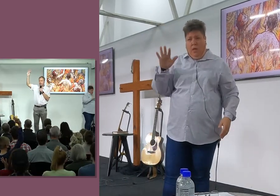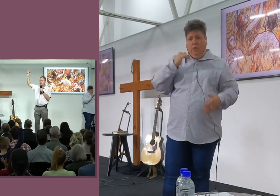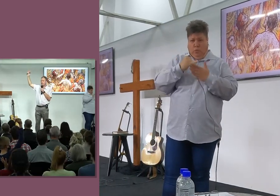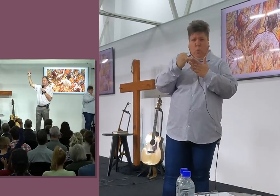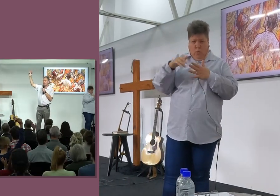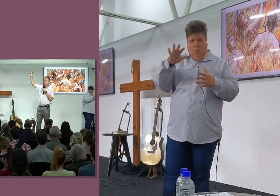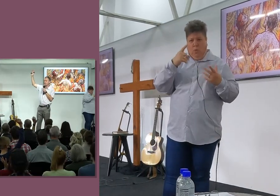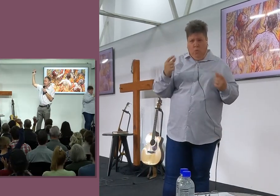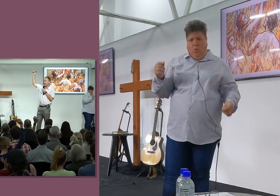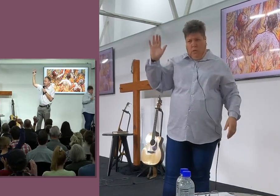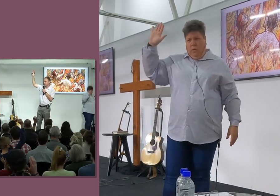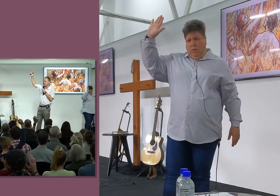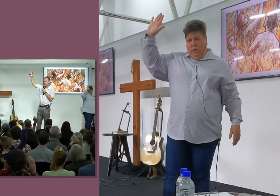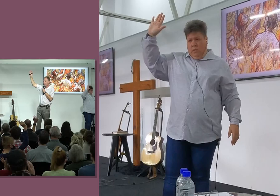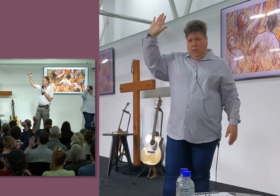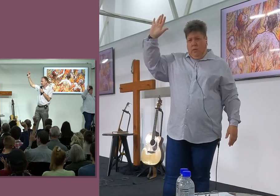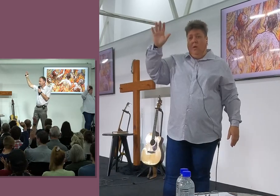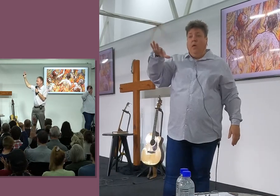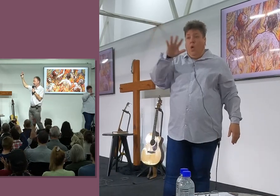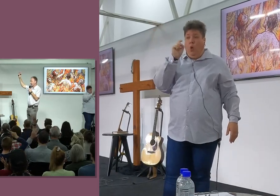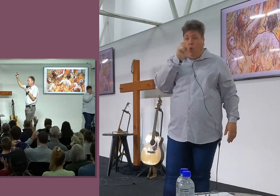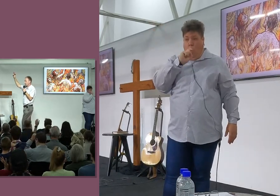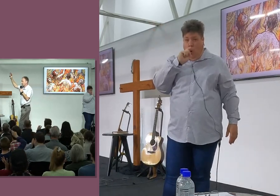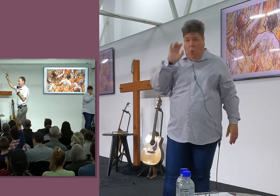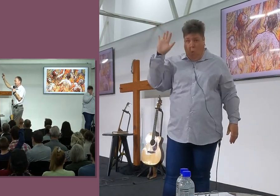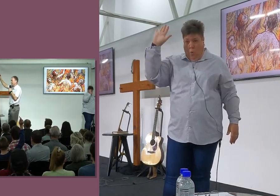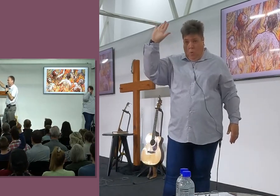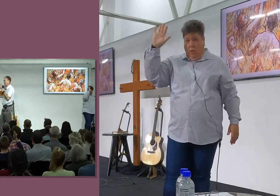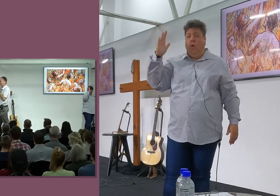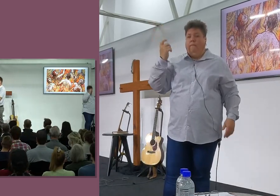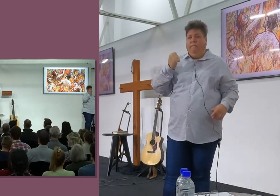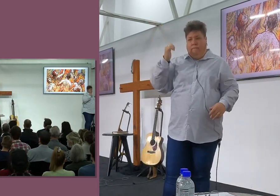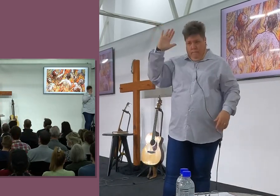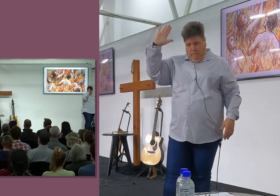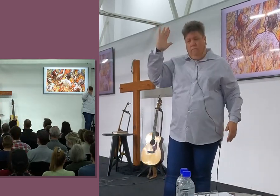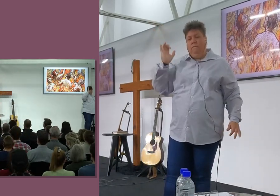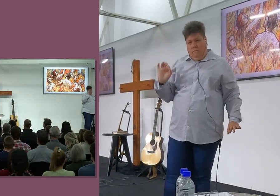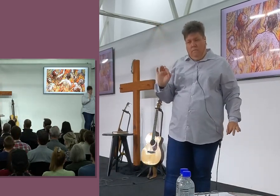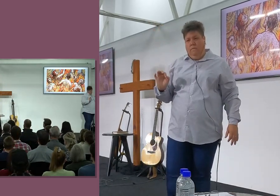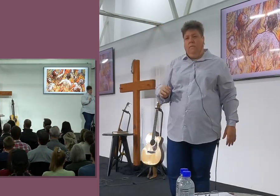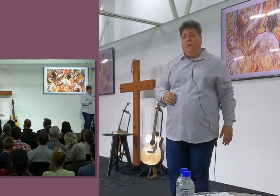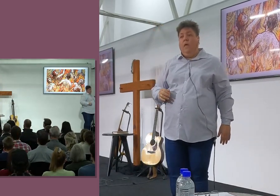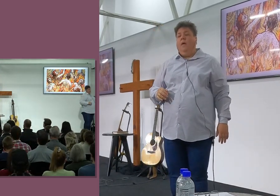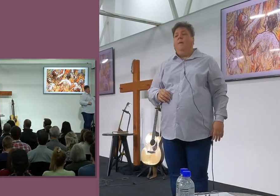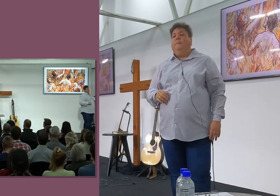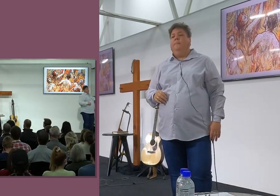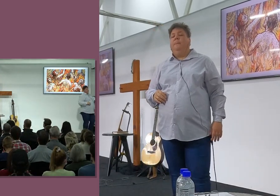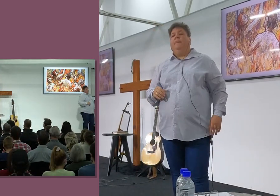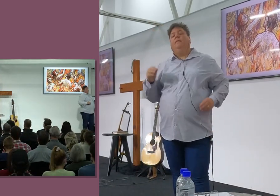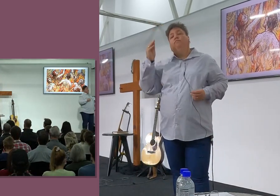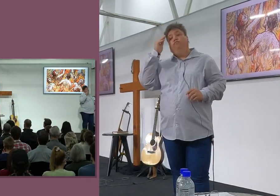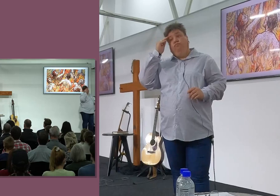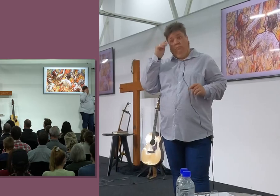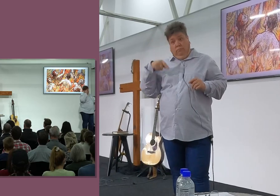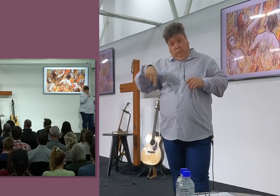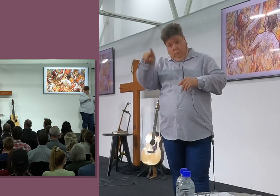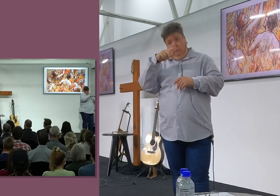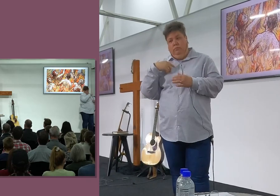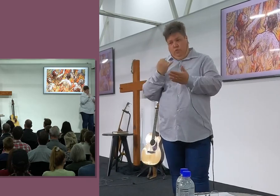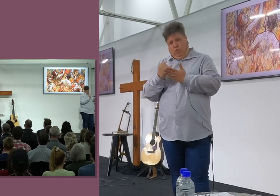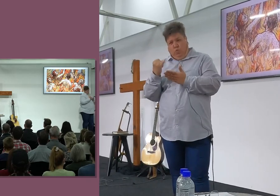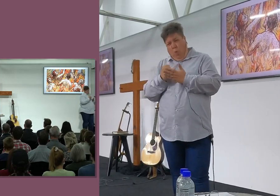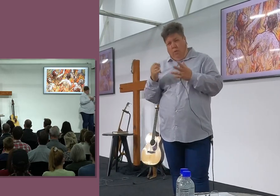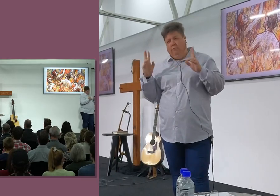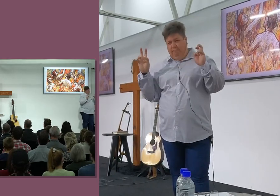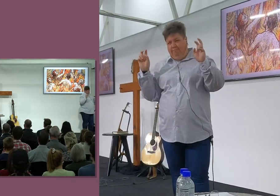Daar sê twee mensen nou, Daar is nou die oons wat jok en oons wat, Alle handen opsteek, En as jy oon moet jy hand opsteek, Dan verbeer jylle self, Ons maak so,